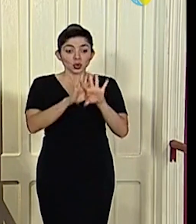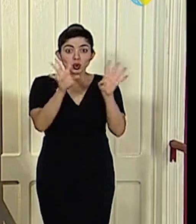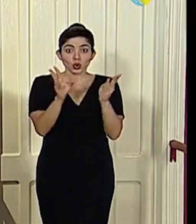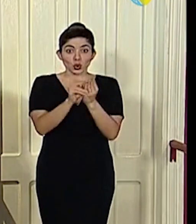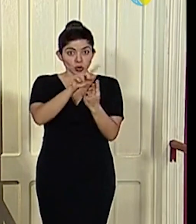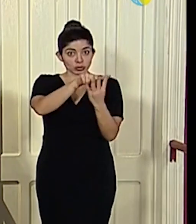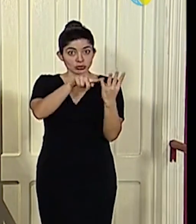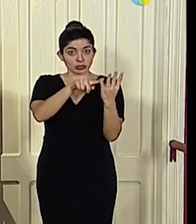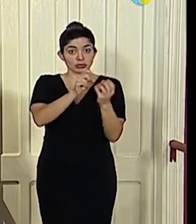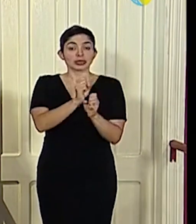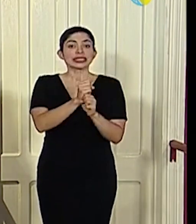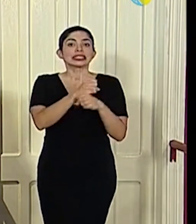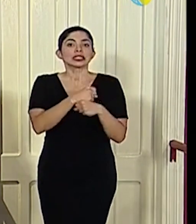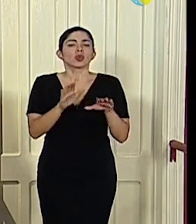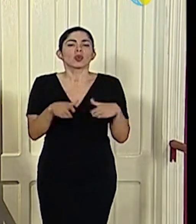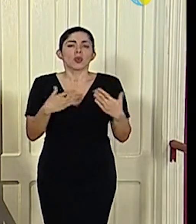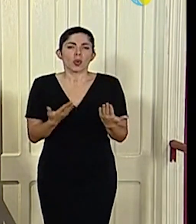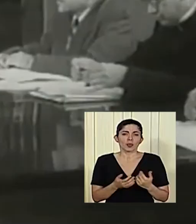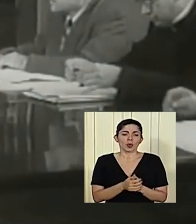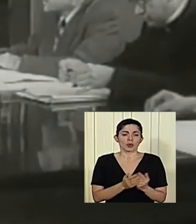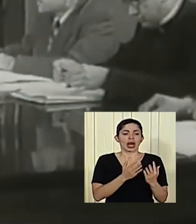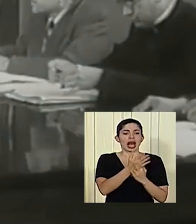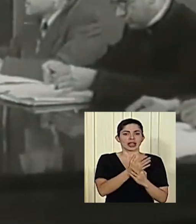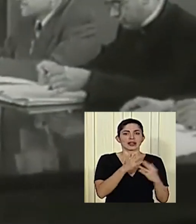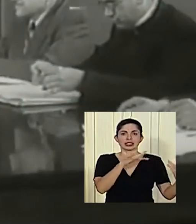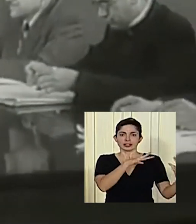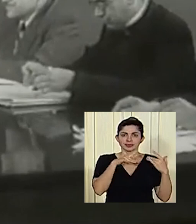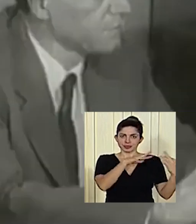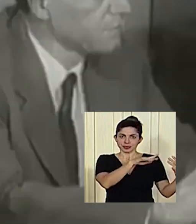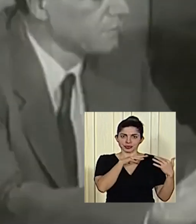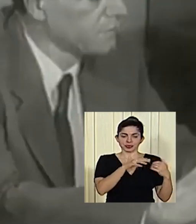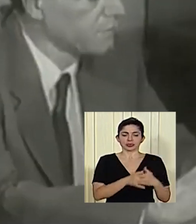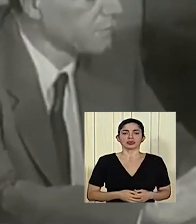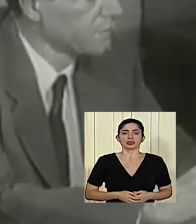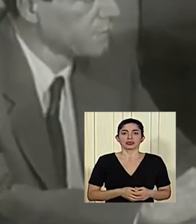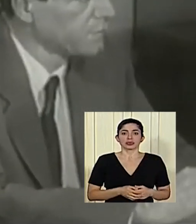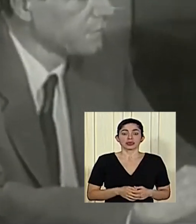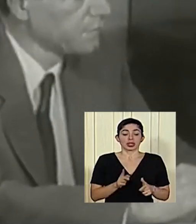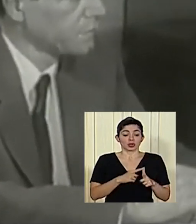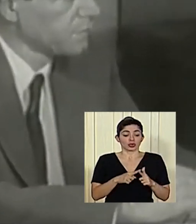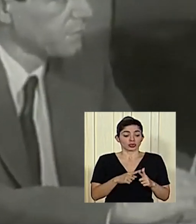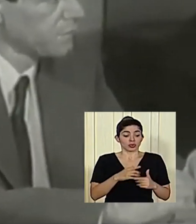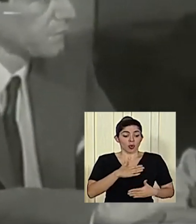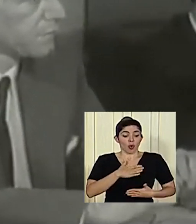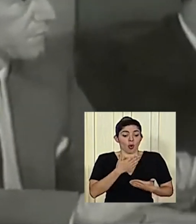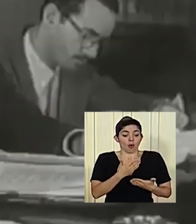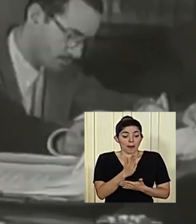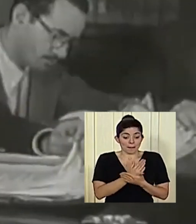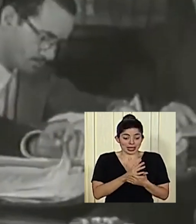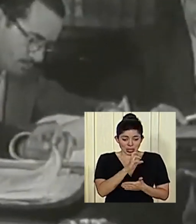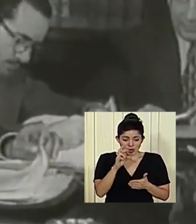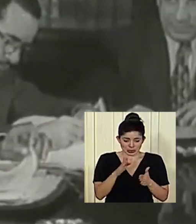ellos lo hicieron a través de luchas bélicas. Y el ofrecimiento de la pequeña Costa